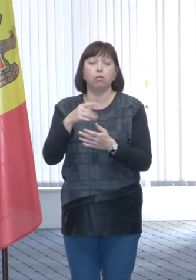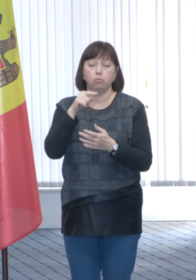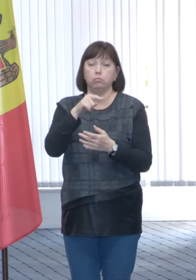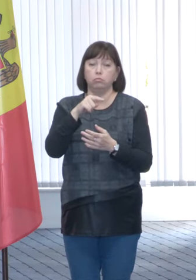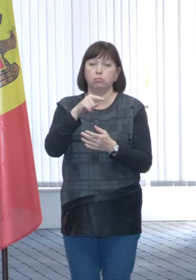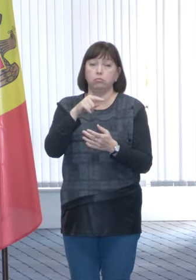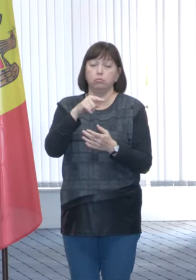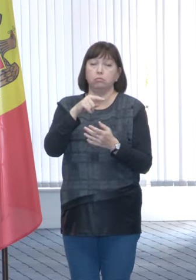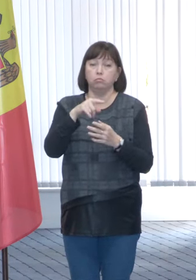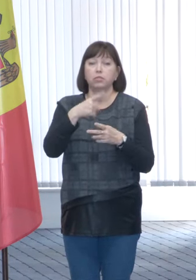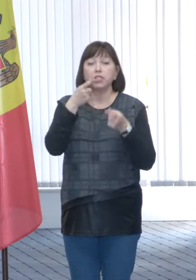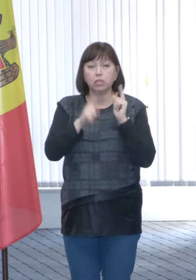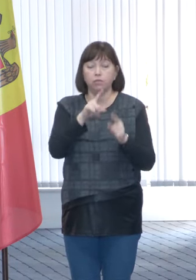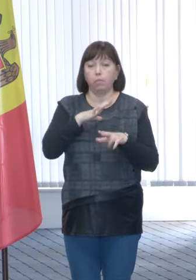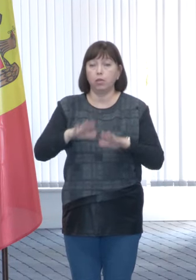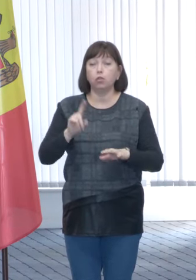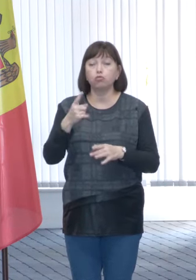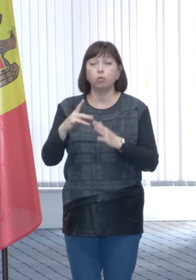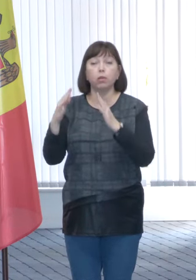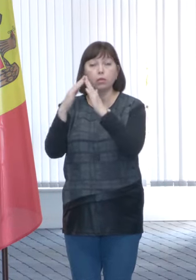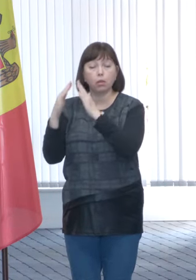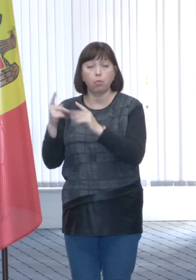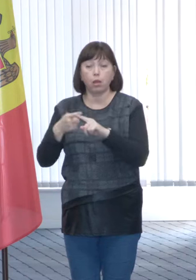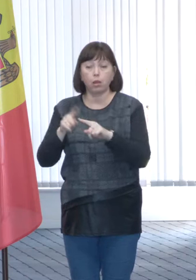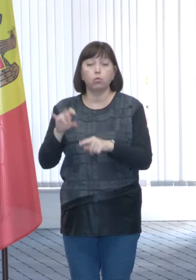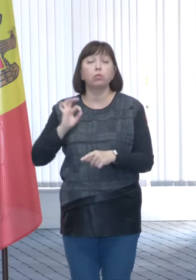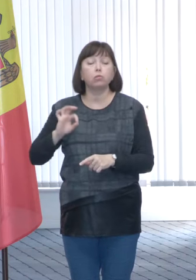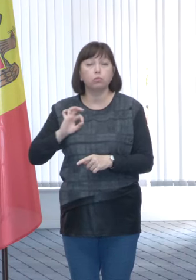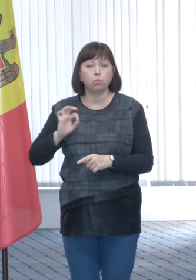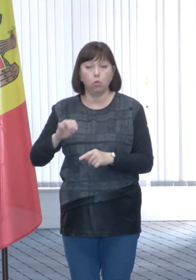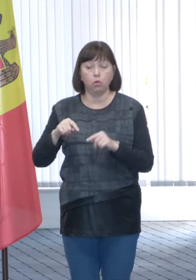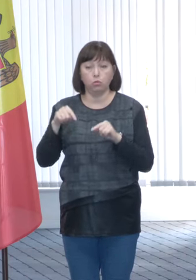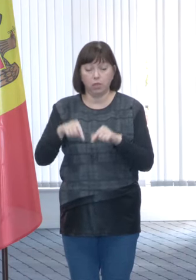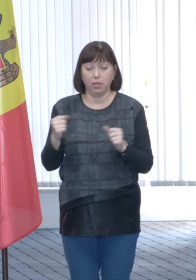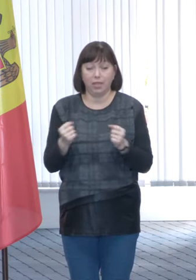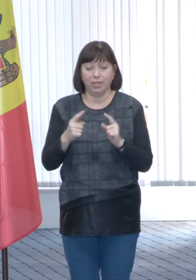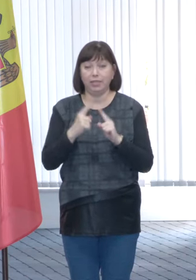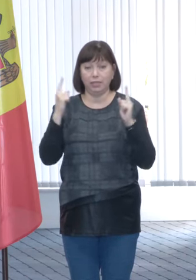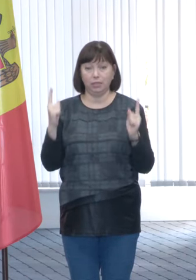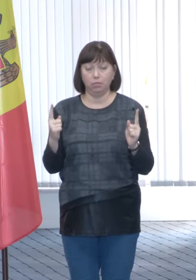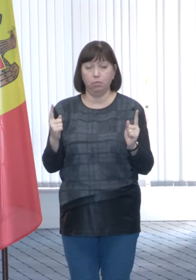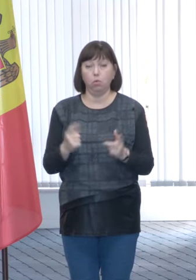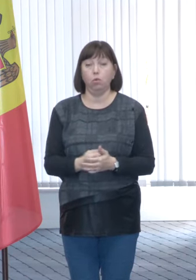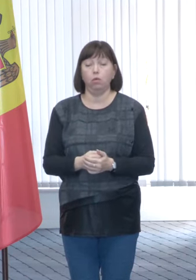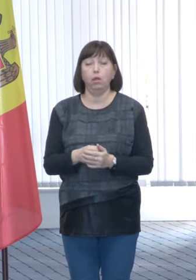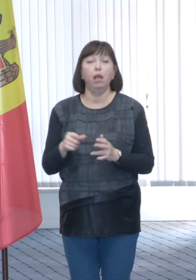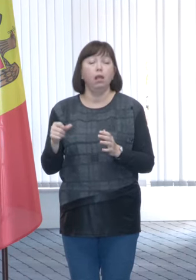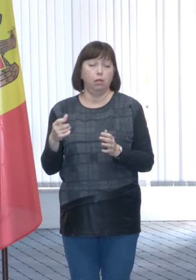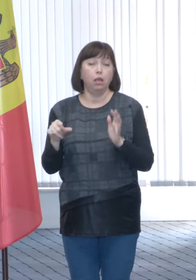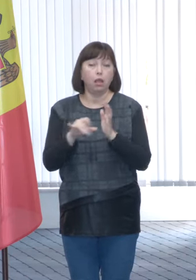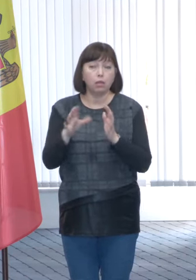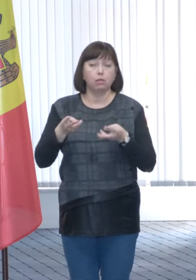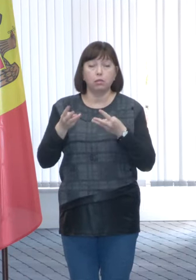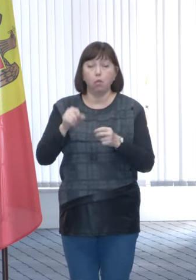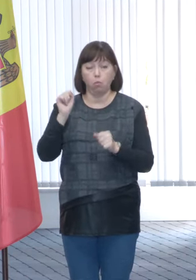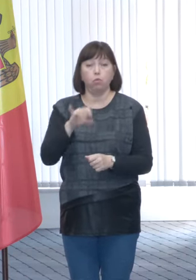pentru ca gospodăriile care utilizează nemijlocit în această iarnă energia să poată